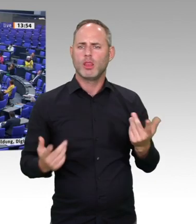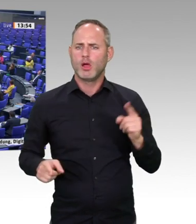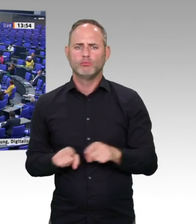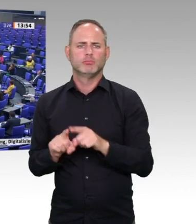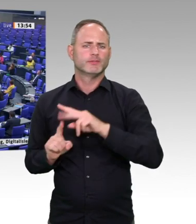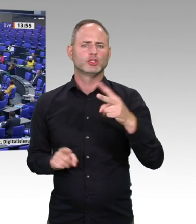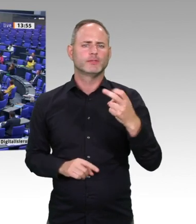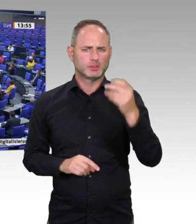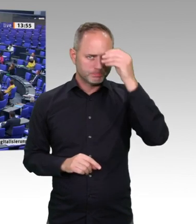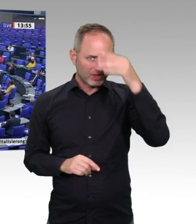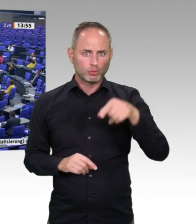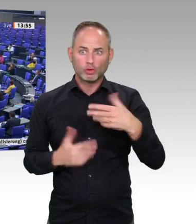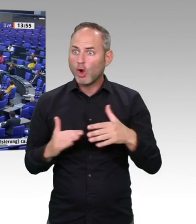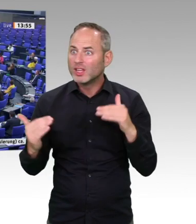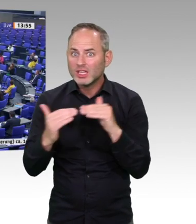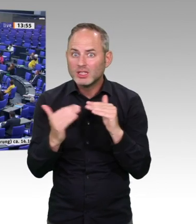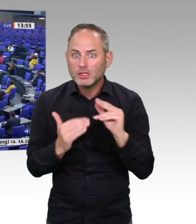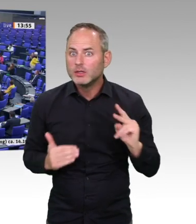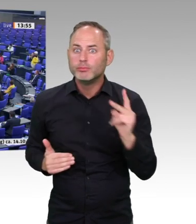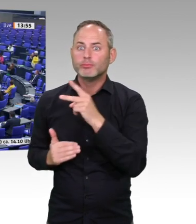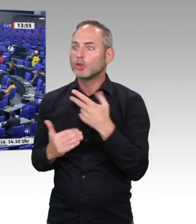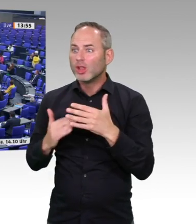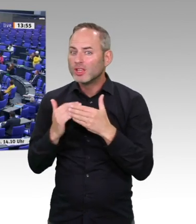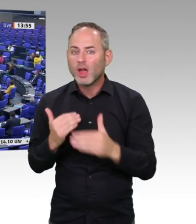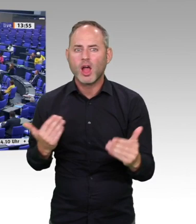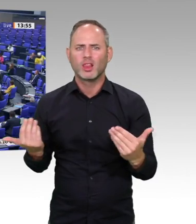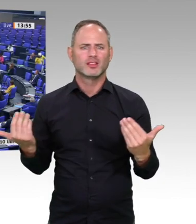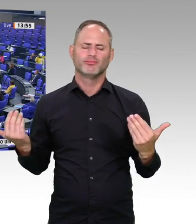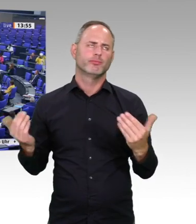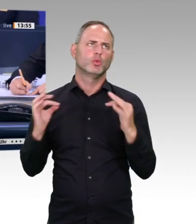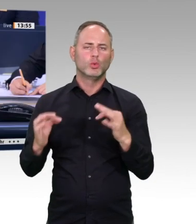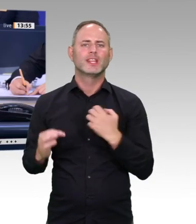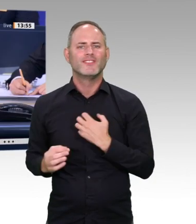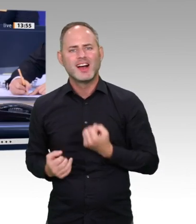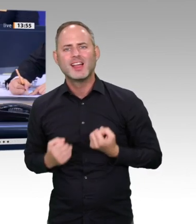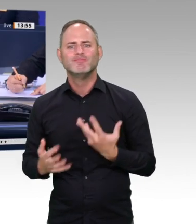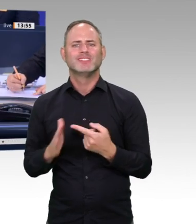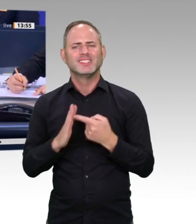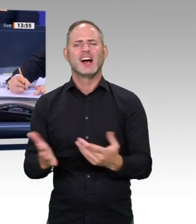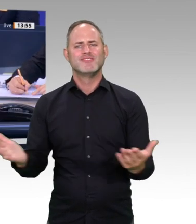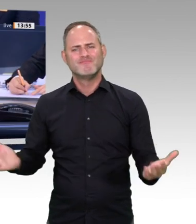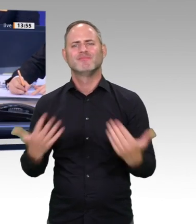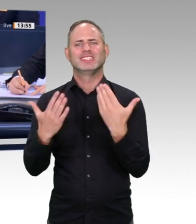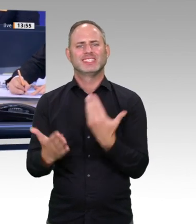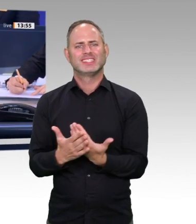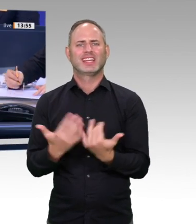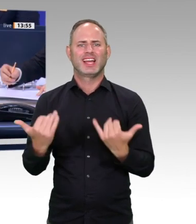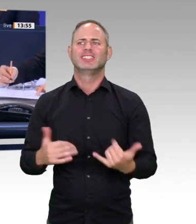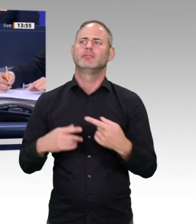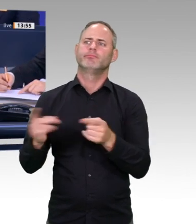Vielen Dank, Frau Kollegin Walter-Rosenheimer. Der nächste Redner für die CDU-CSU-Fraktion ist der Kollege Tankred